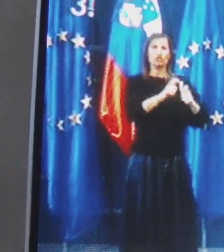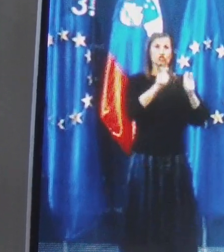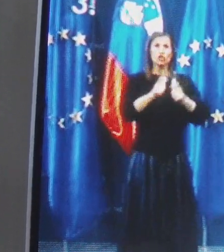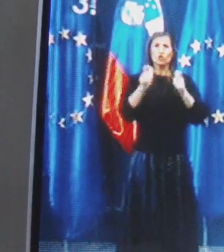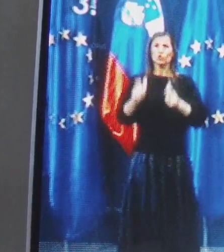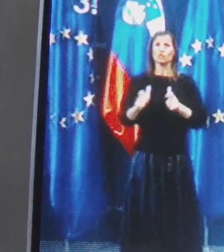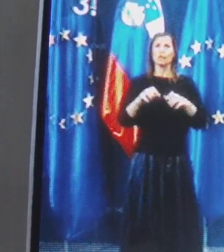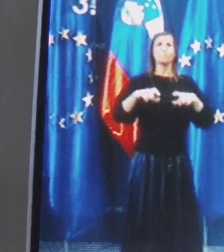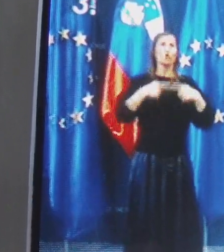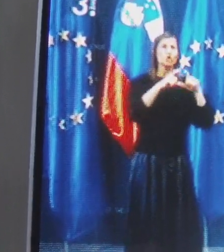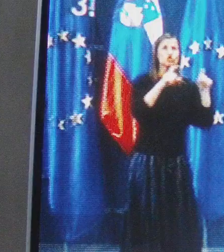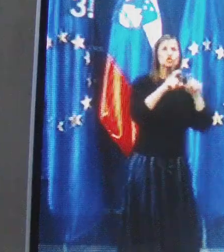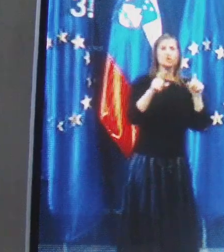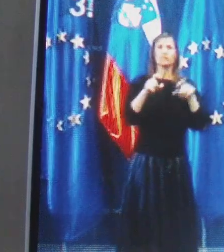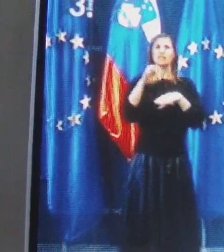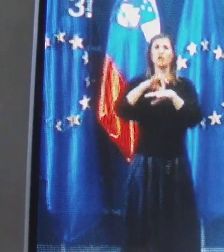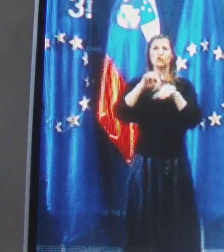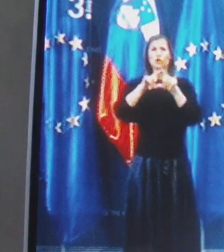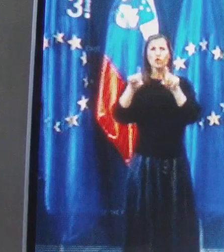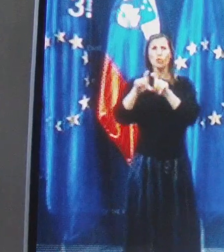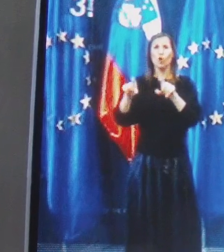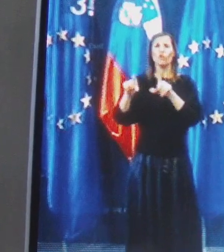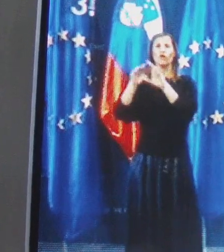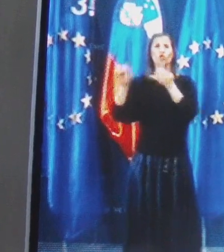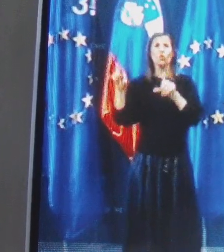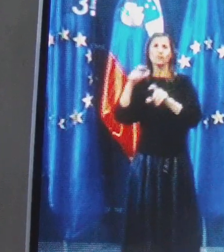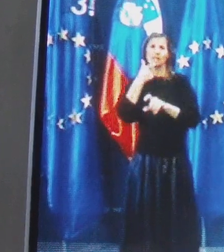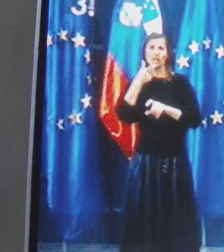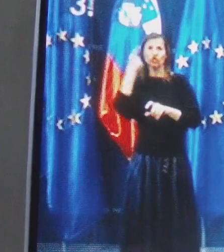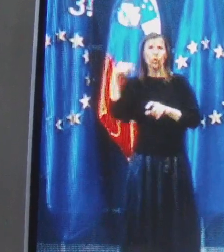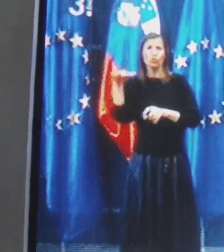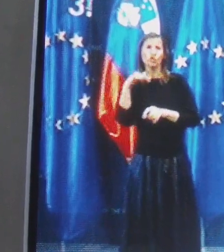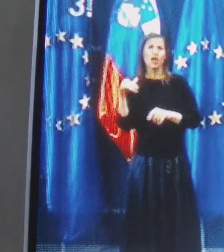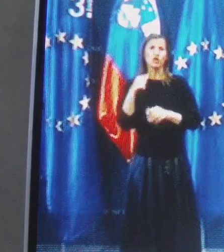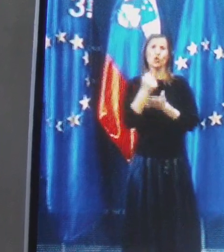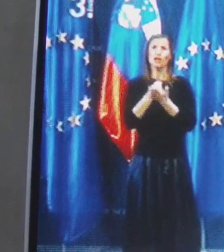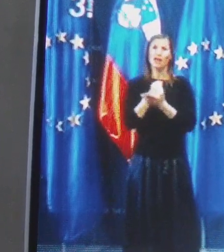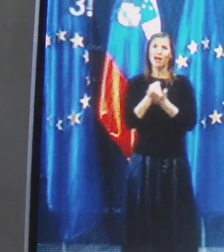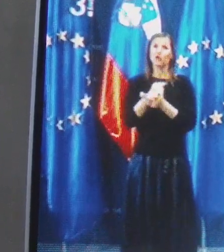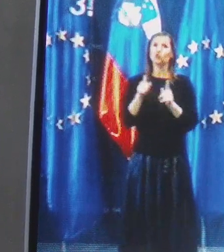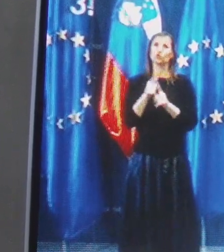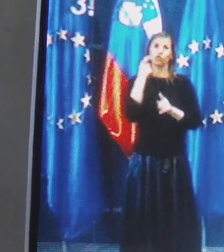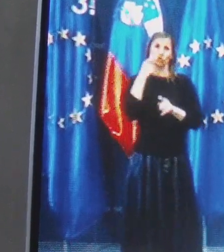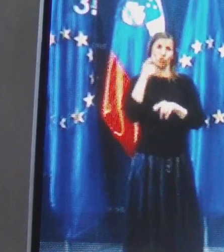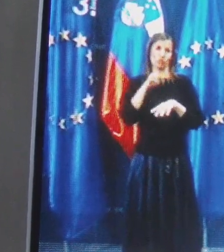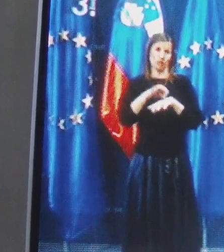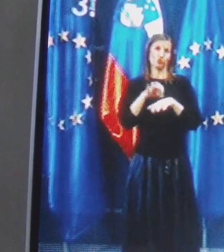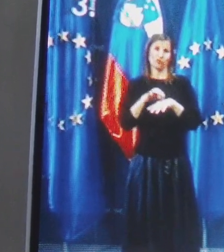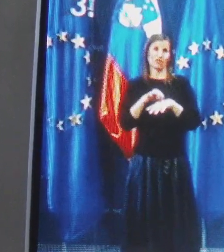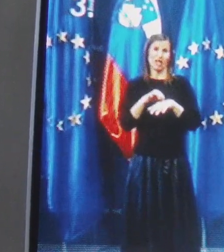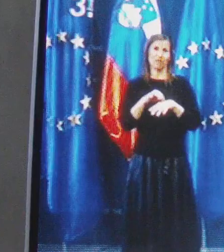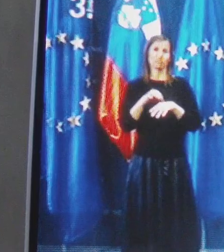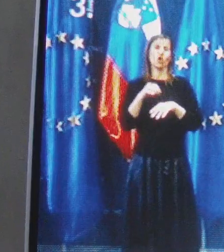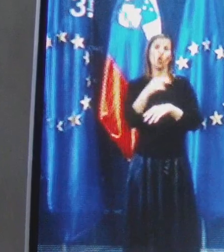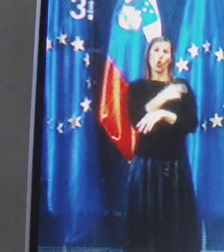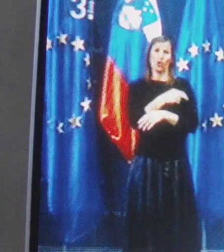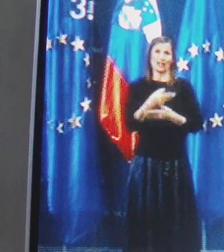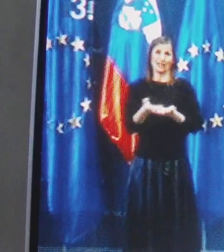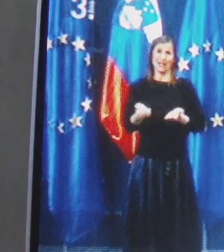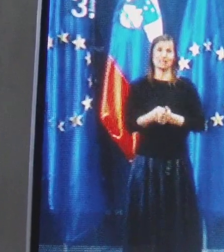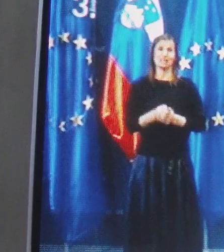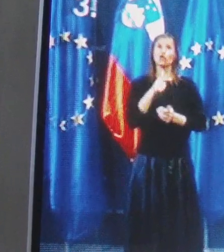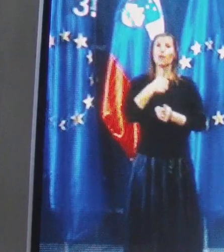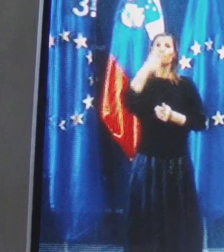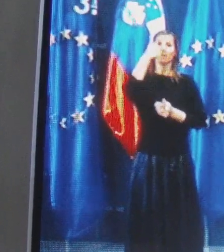bolnišnice, zdravstvene domove, domove starejših občanov, lekarne in tudi z obozravstvene ordinacije. To je sveda prva